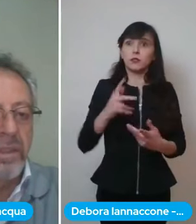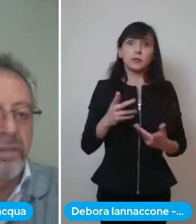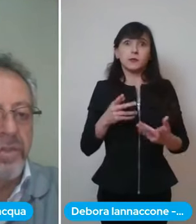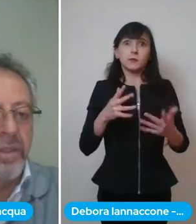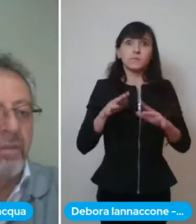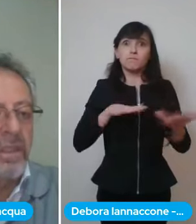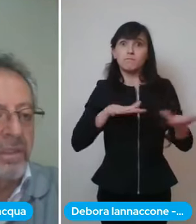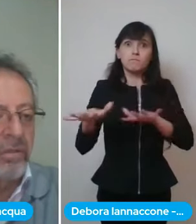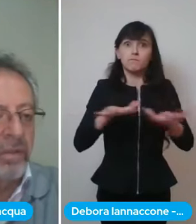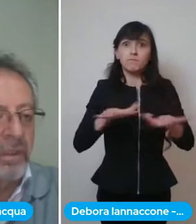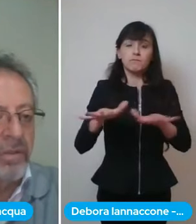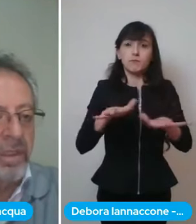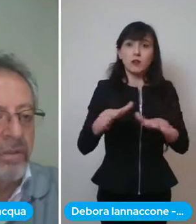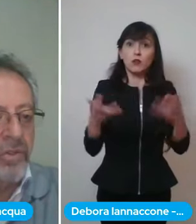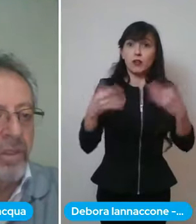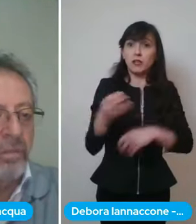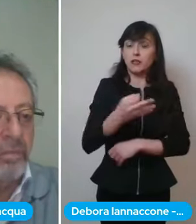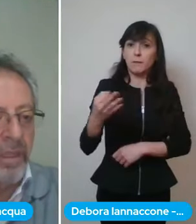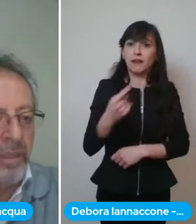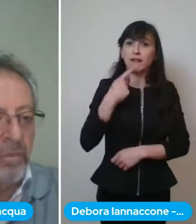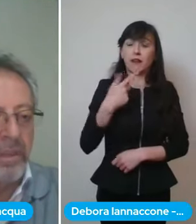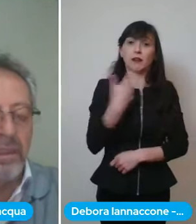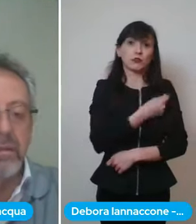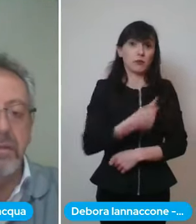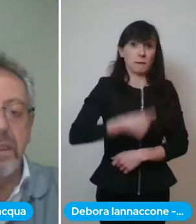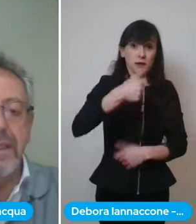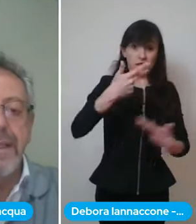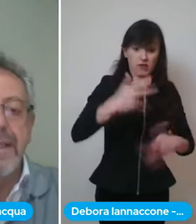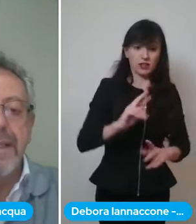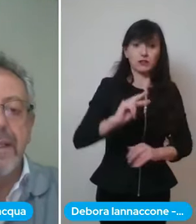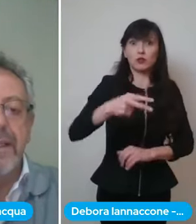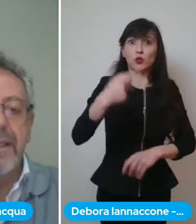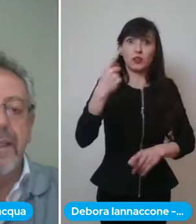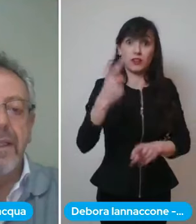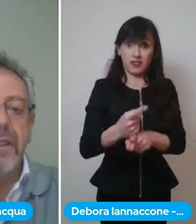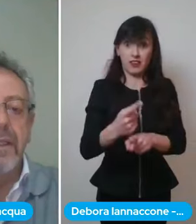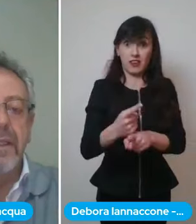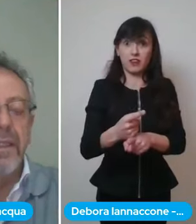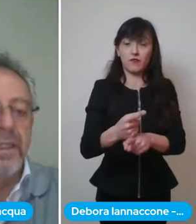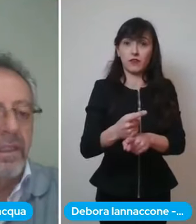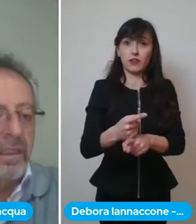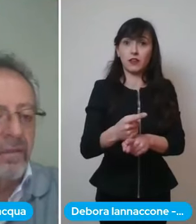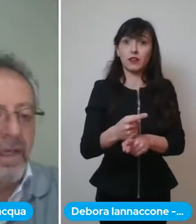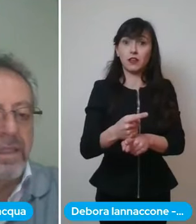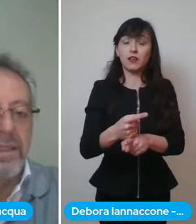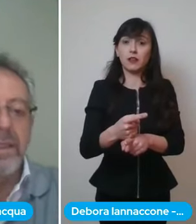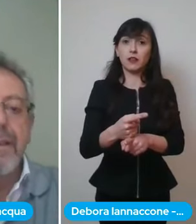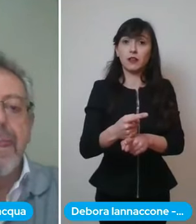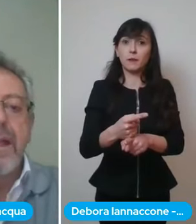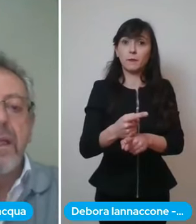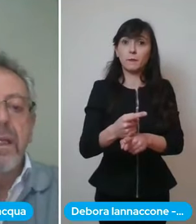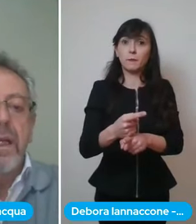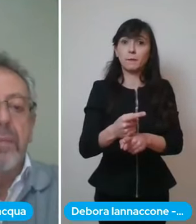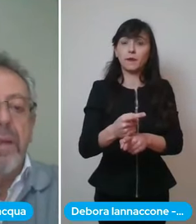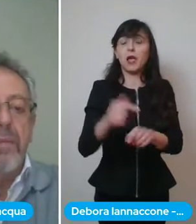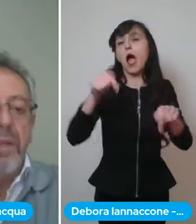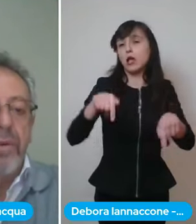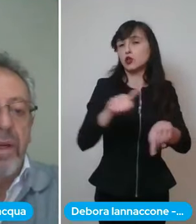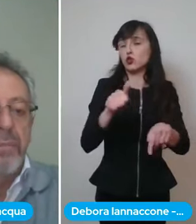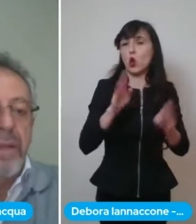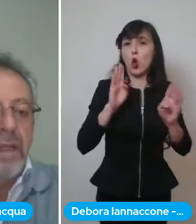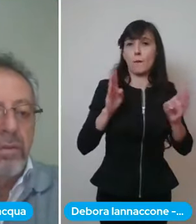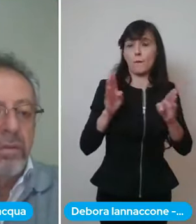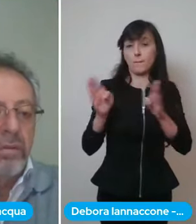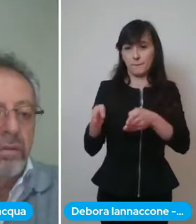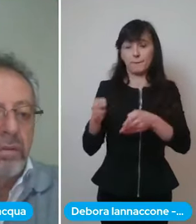prima dose di vaccino e alla seconda dose di vaccino per il momento di Pfizer. Abbiamo